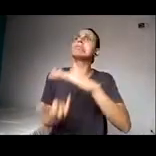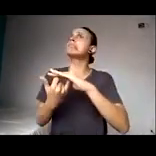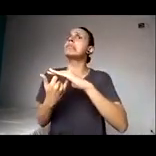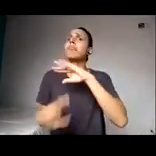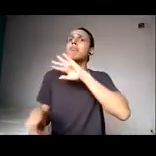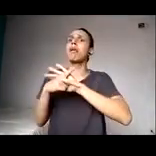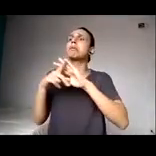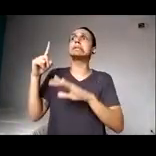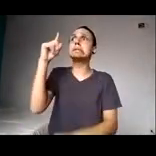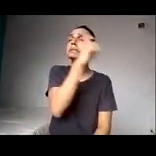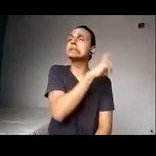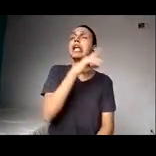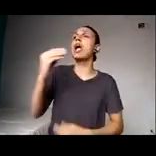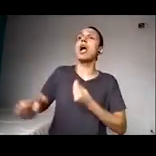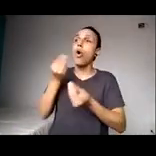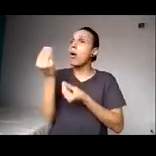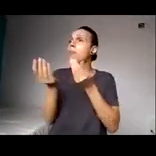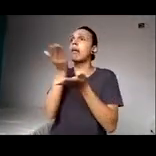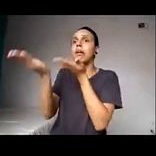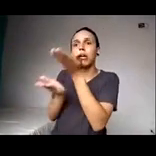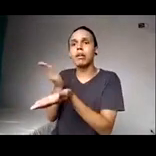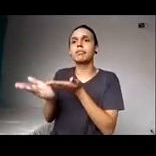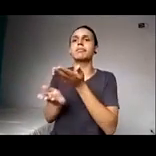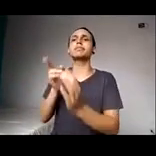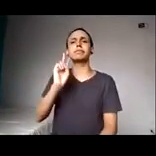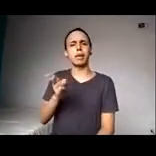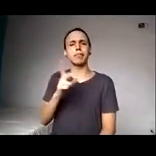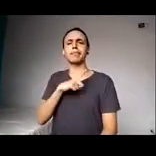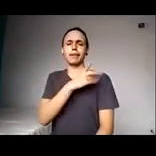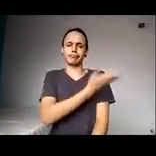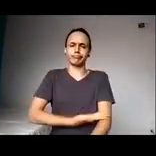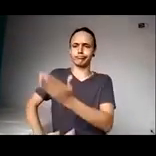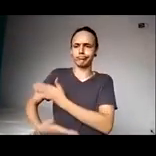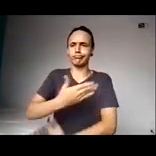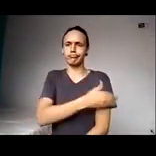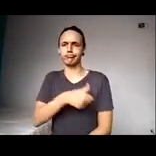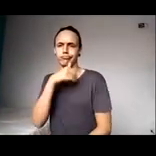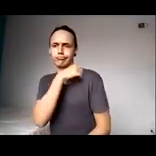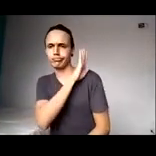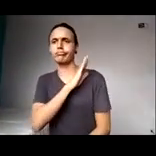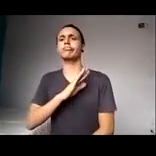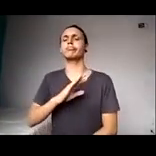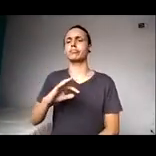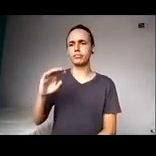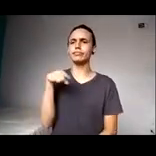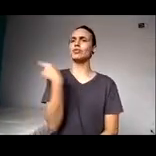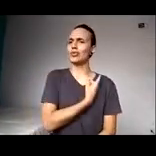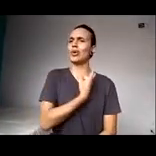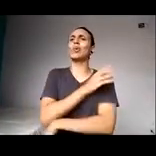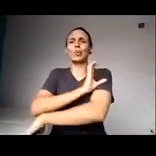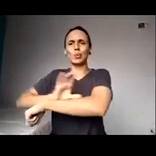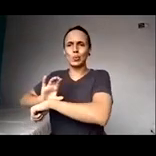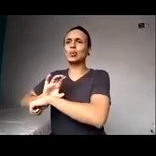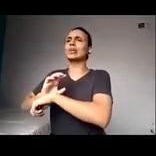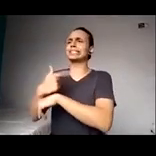como é que vai atender, tem sempre a questão do capacitismo aparece, ela permeia a nossa cultura, mesmo quando a gente luta contra